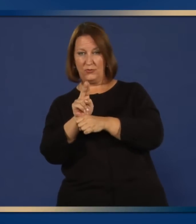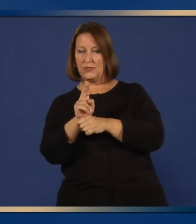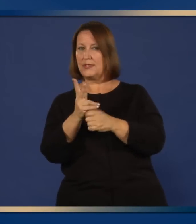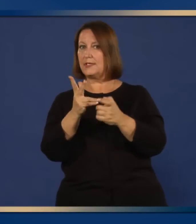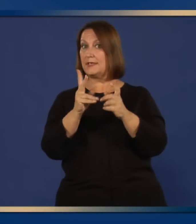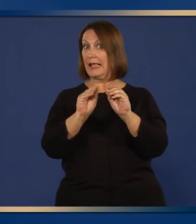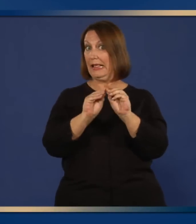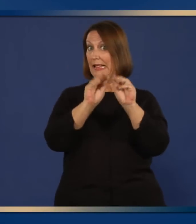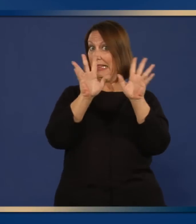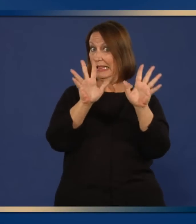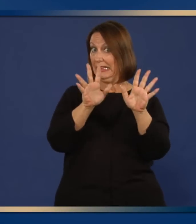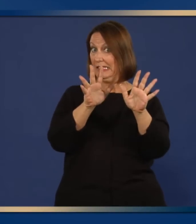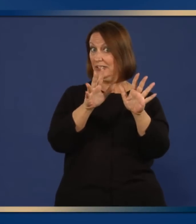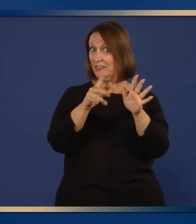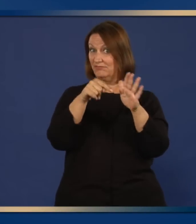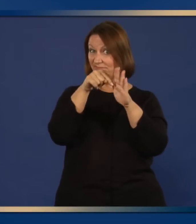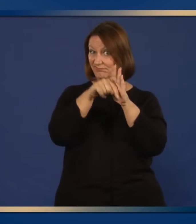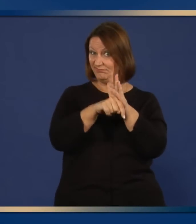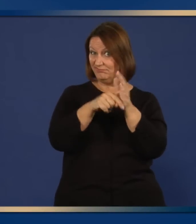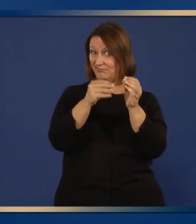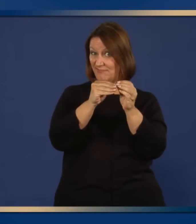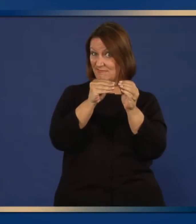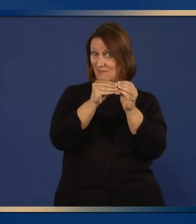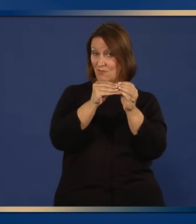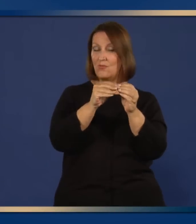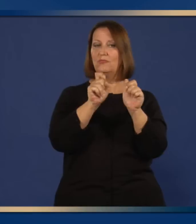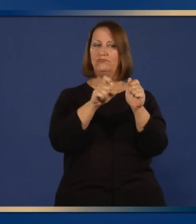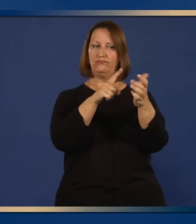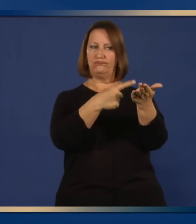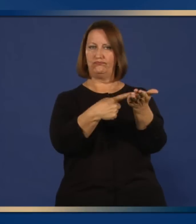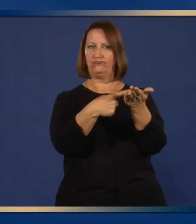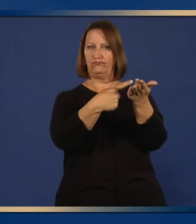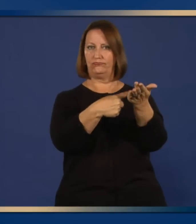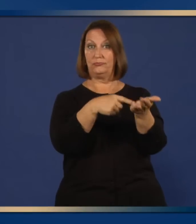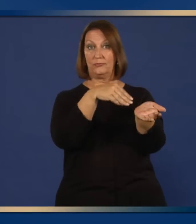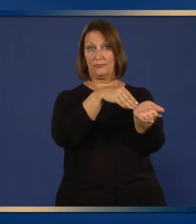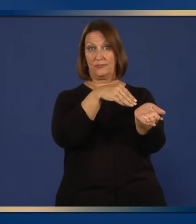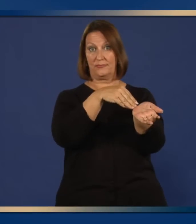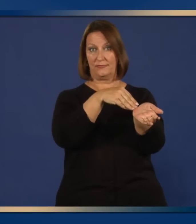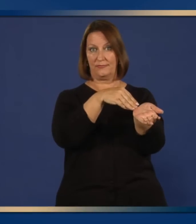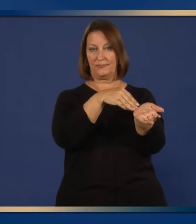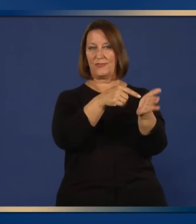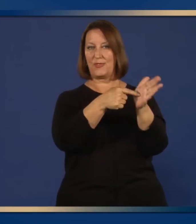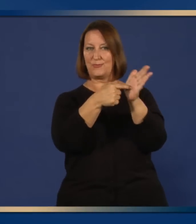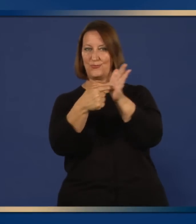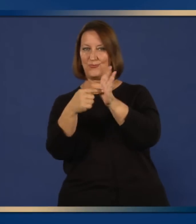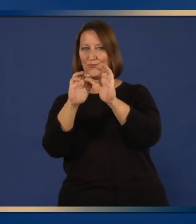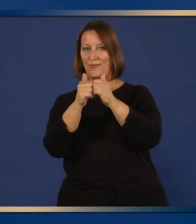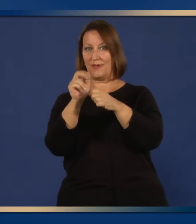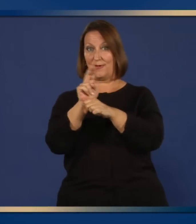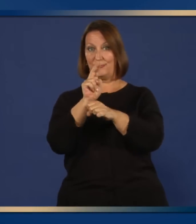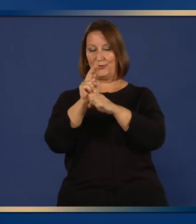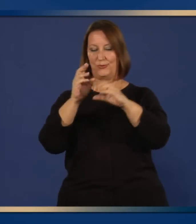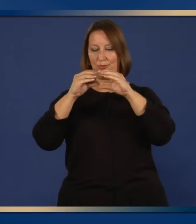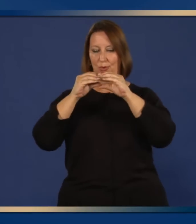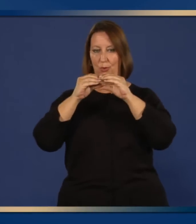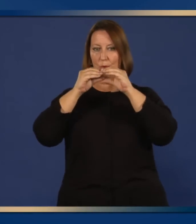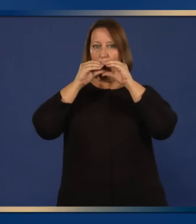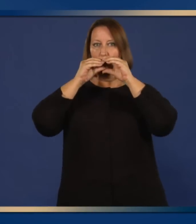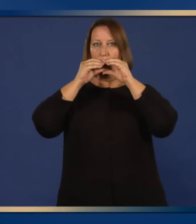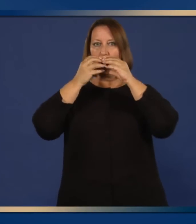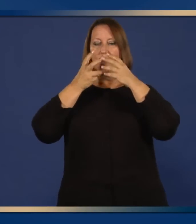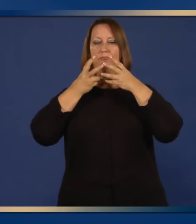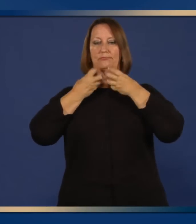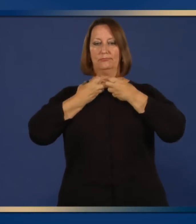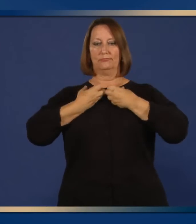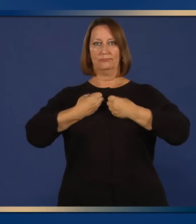obtener instrucciones sobre cómo utilizar el diskhaler. El Zanamivir se debe dar